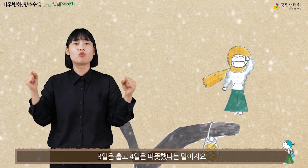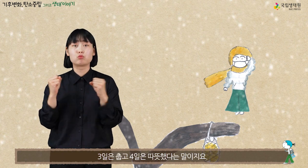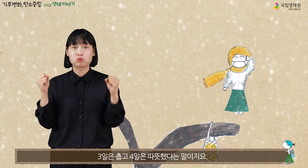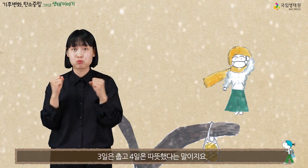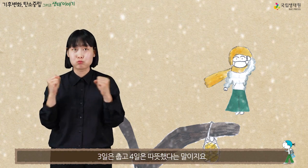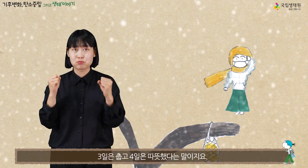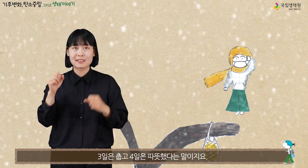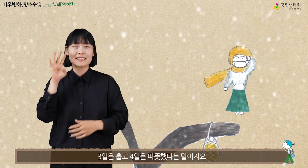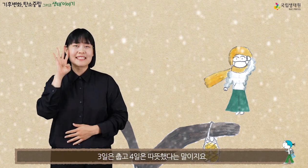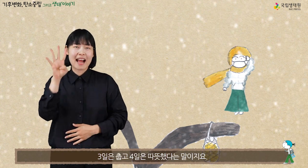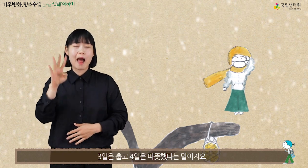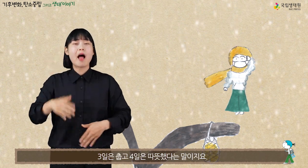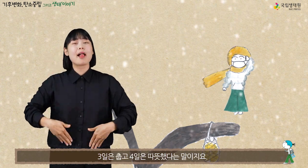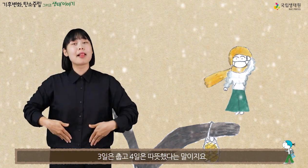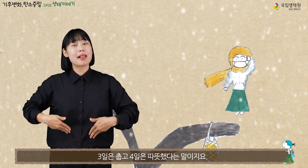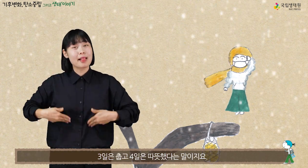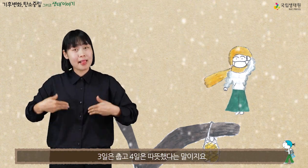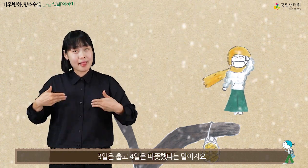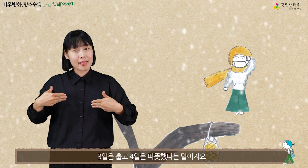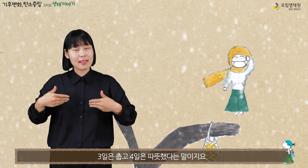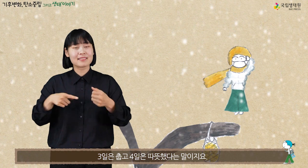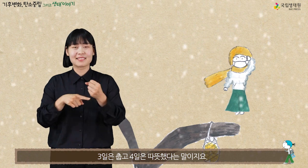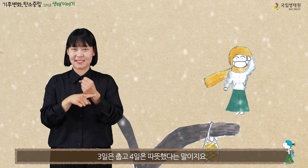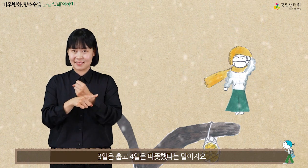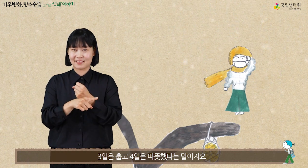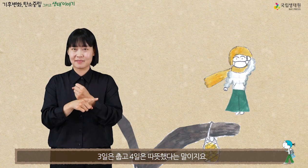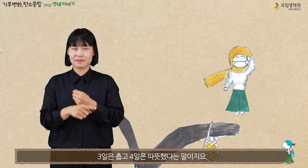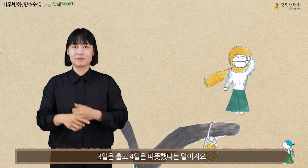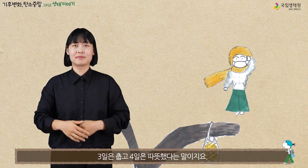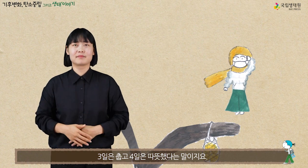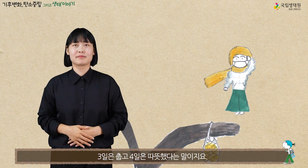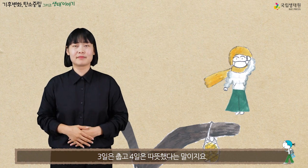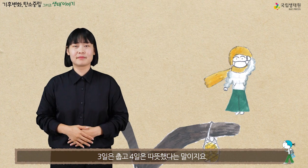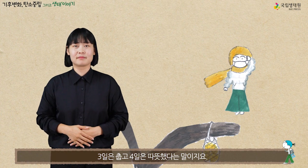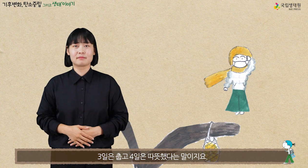삼일은 춥고 사일은 따뜻했다는 말이지요.